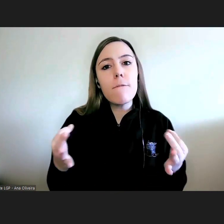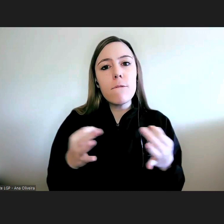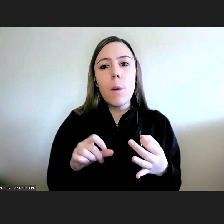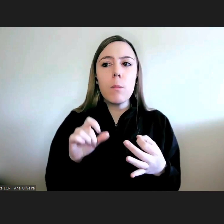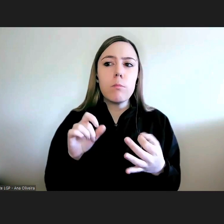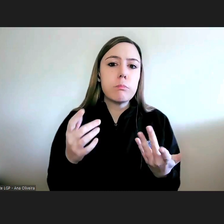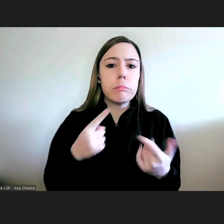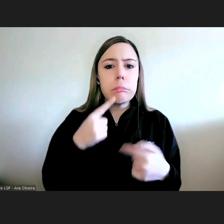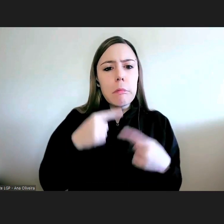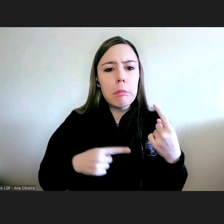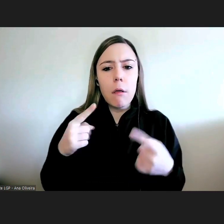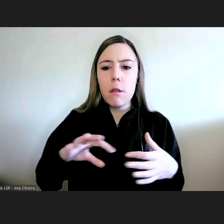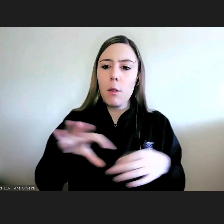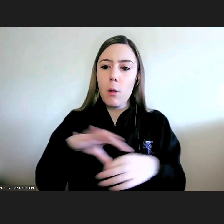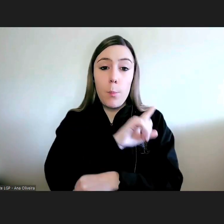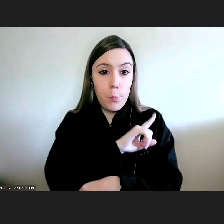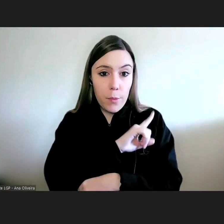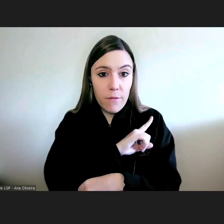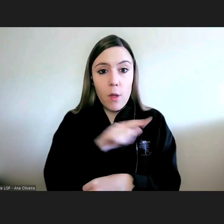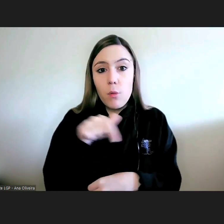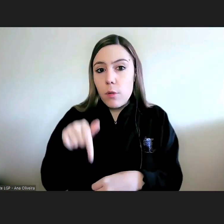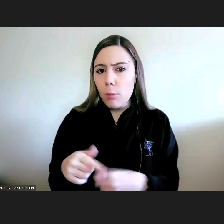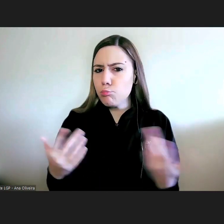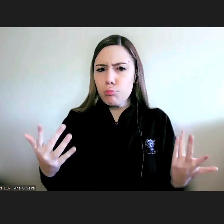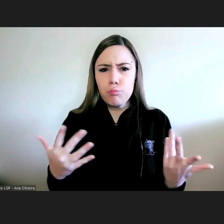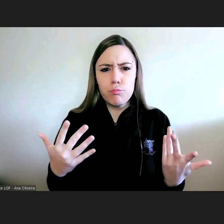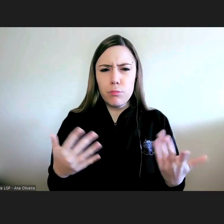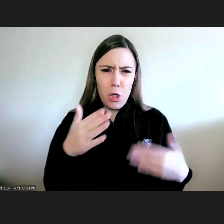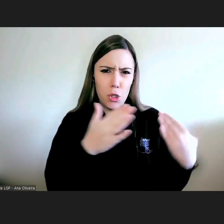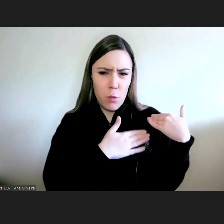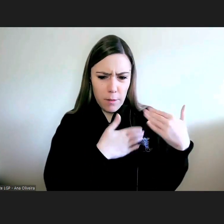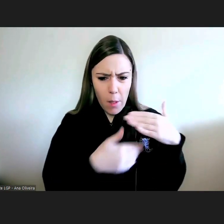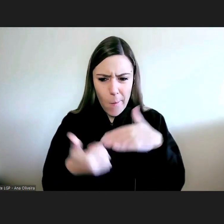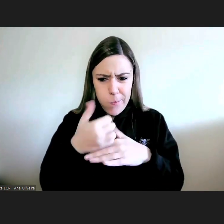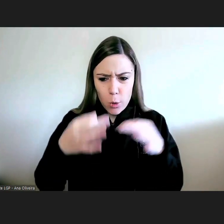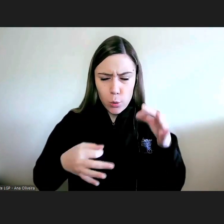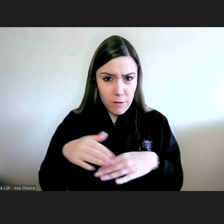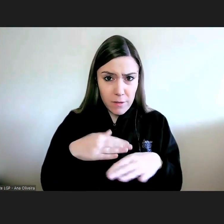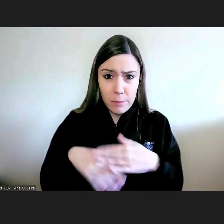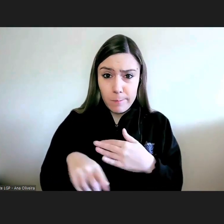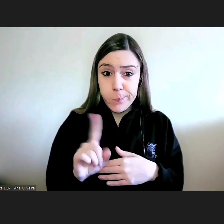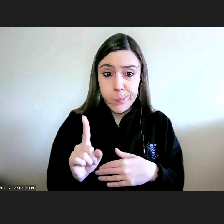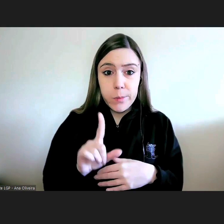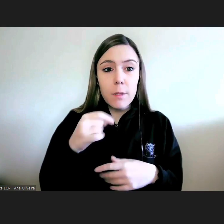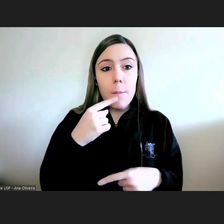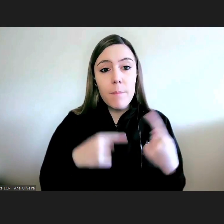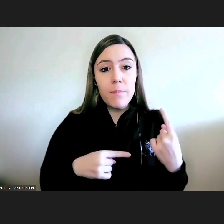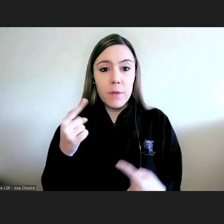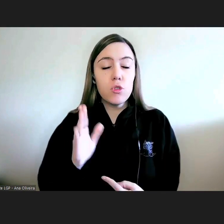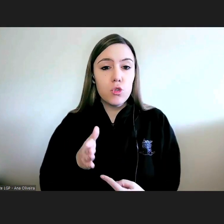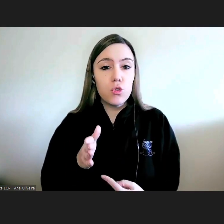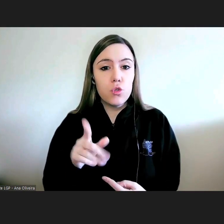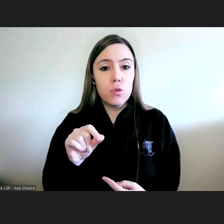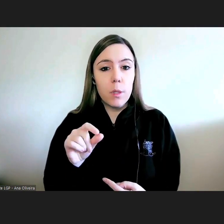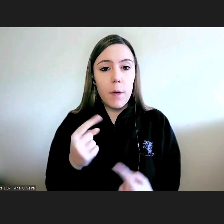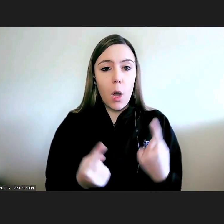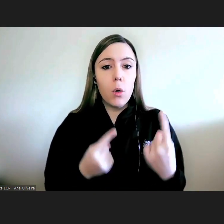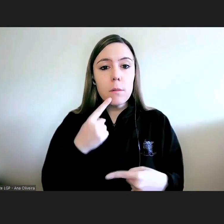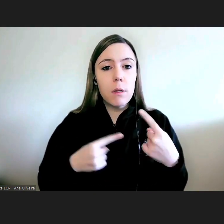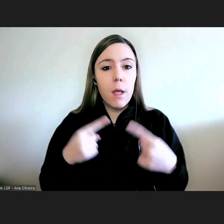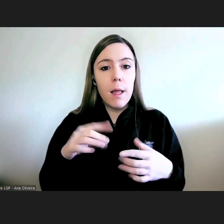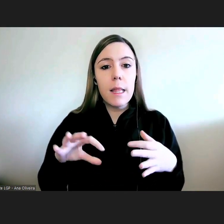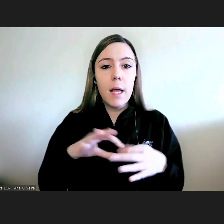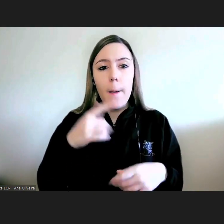privado e aí não cabe ao provedor de justiça atuar aliás que se queixam até temos casos de queixas em relação a